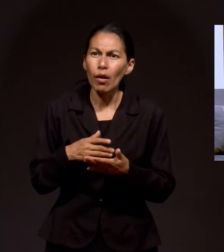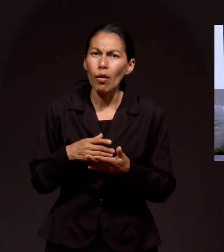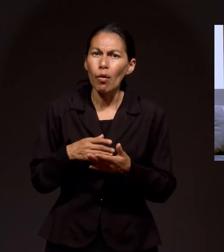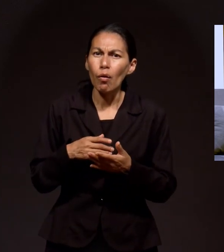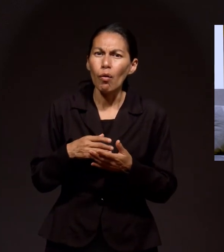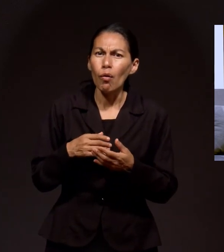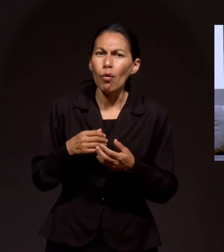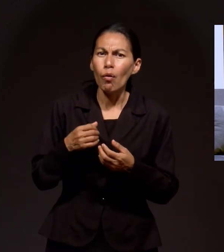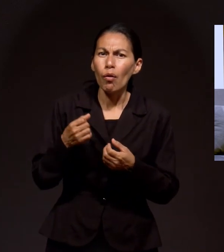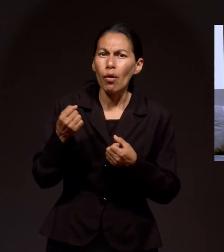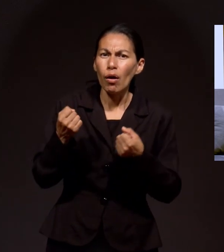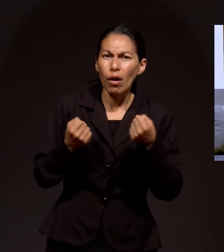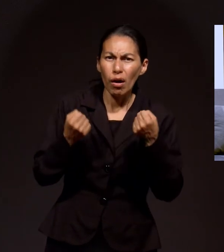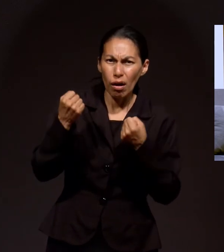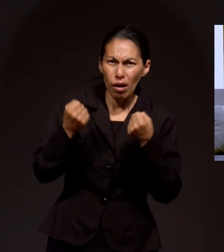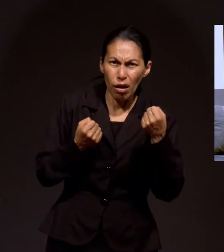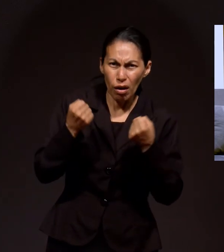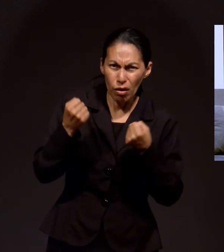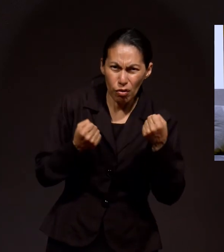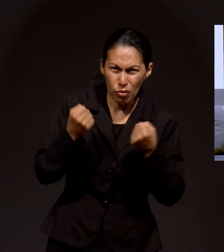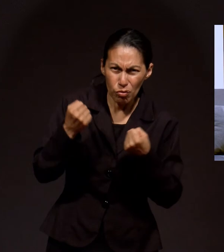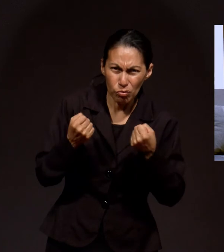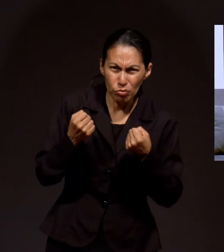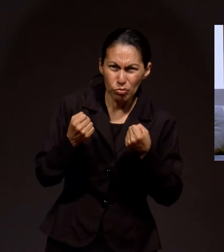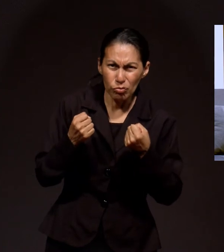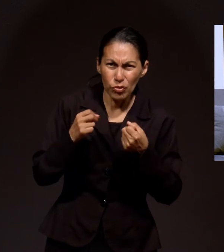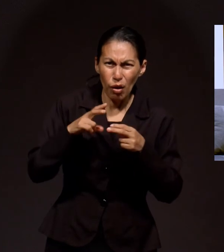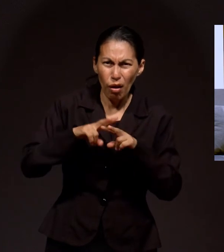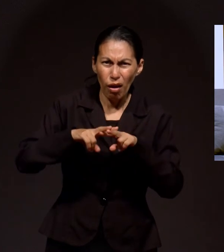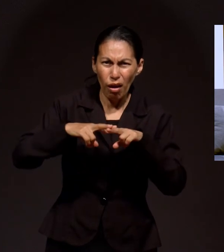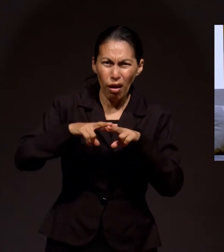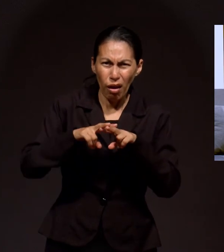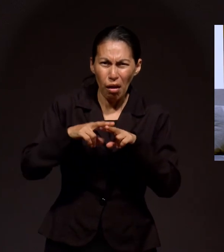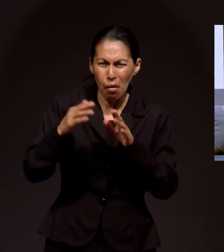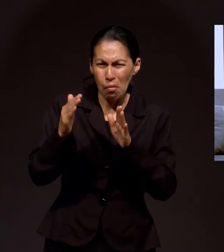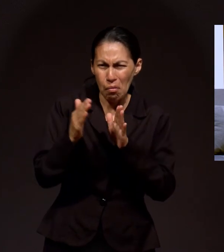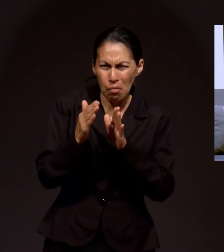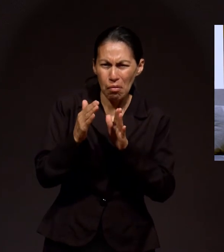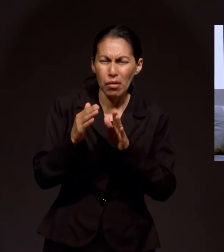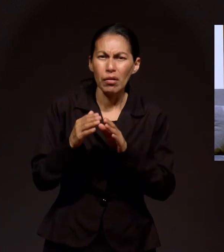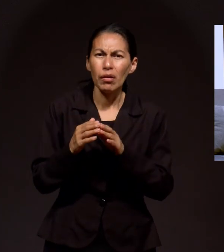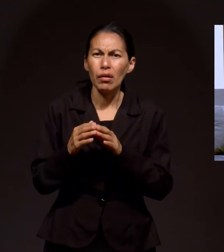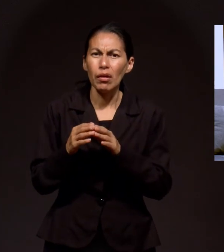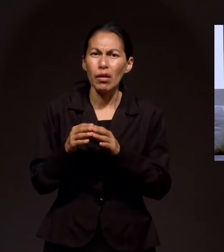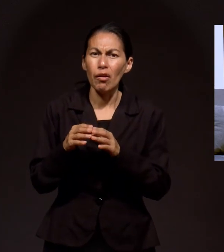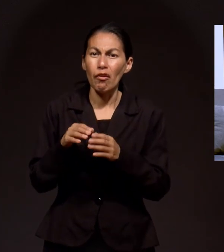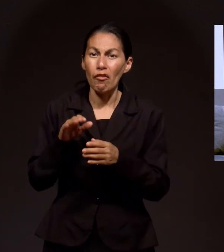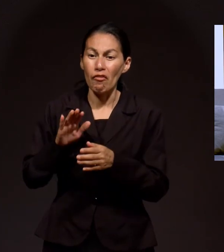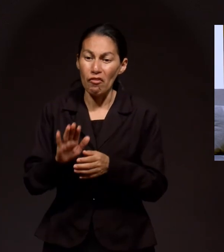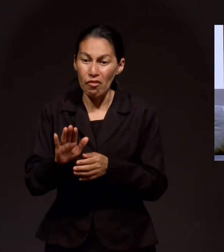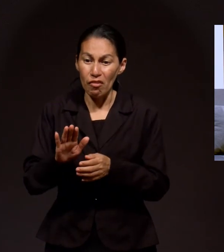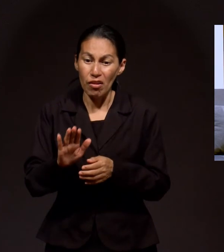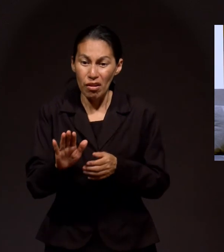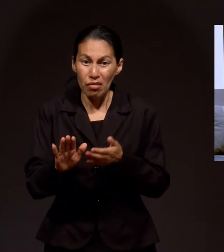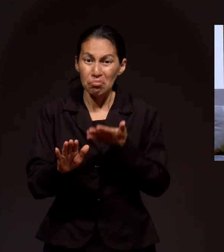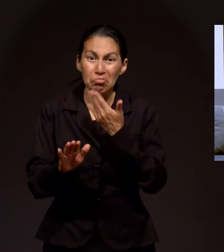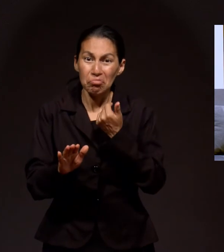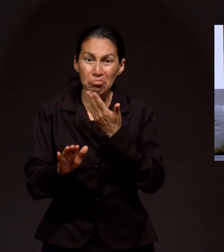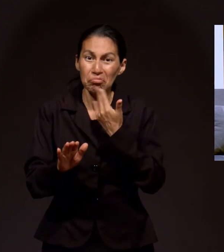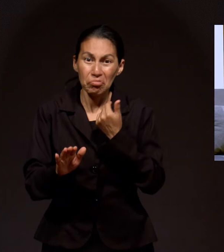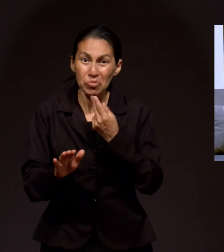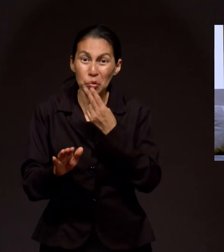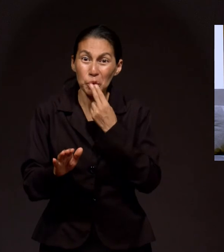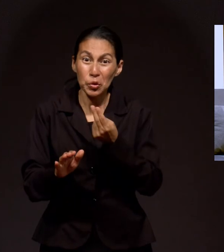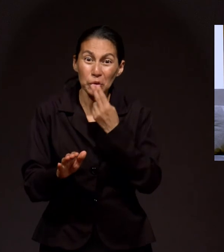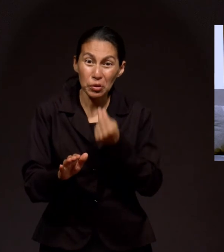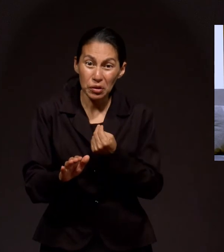es más pequeño que un trailer. Pero es un carro grande de carga. Se quedó sin frenos. Y me golpeó por detrás y volvió